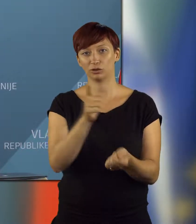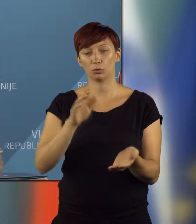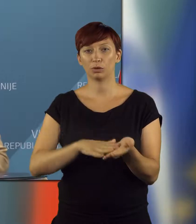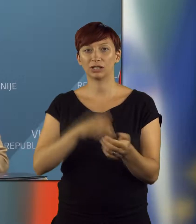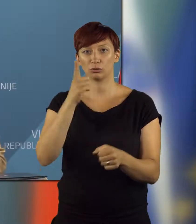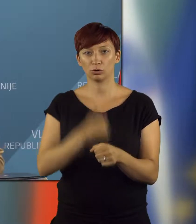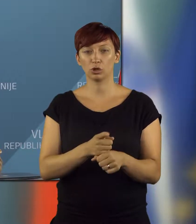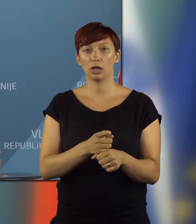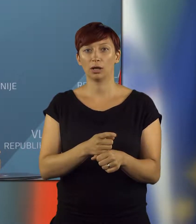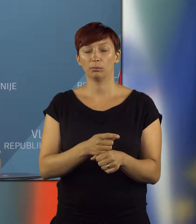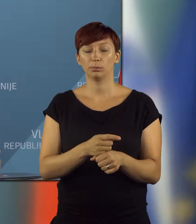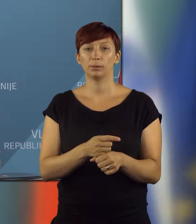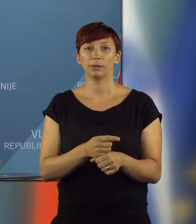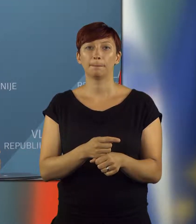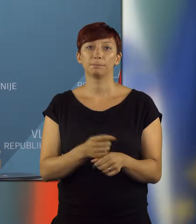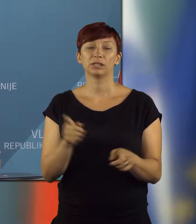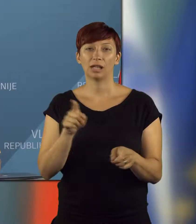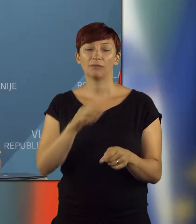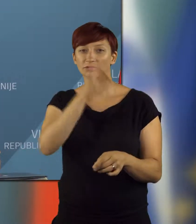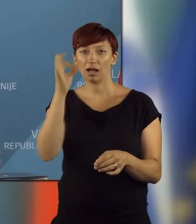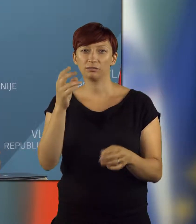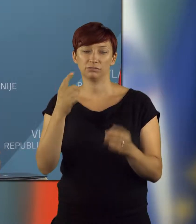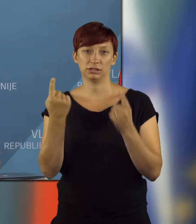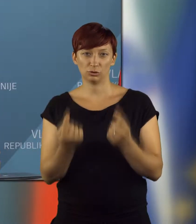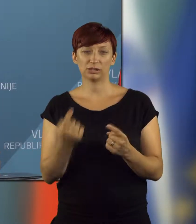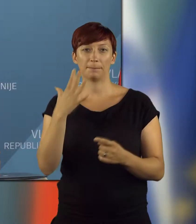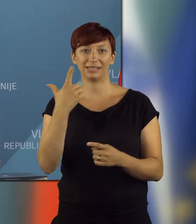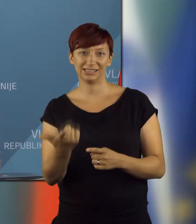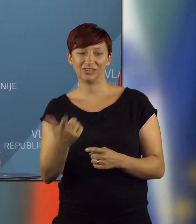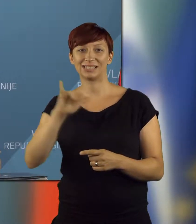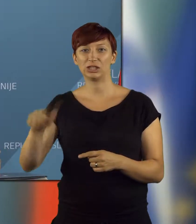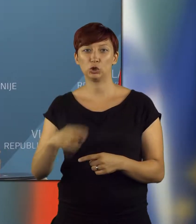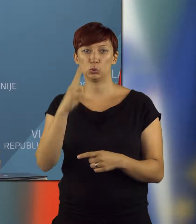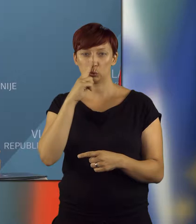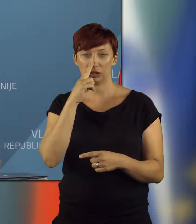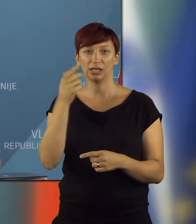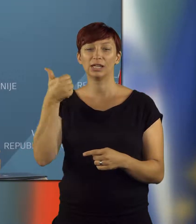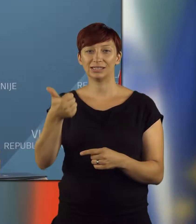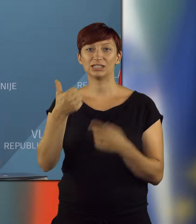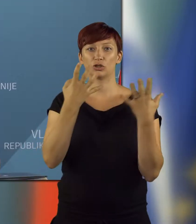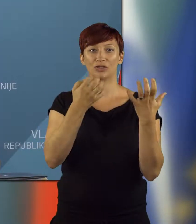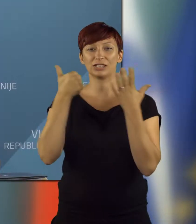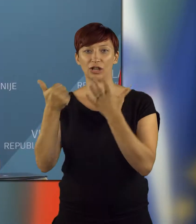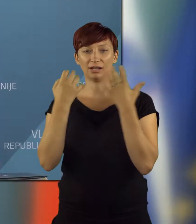so odločili po načelu vti posedeti na dan 25. šestega leta 1991.